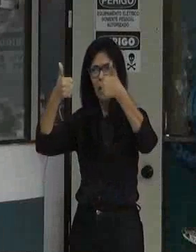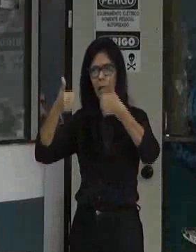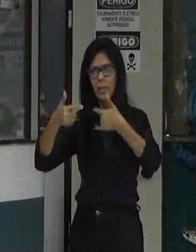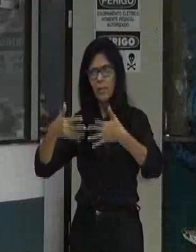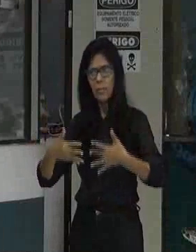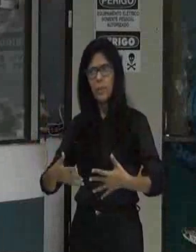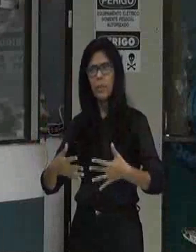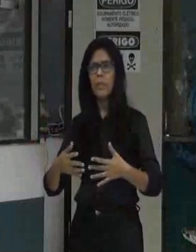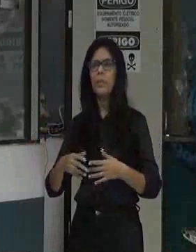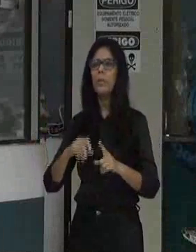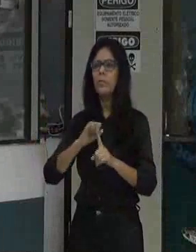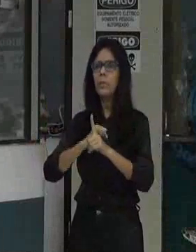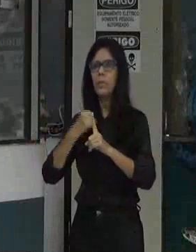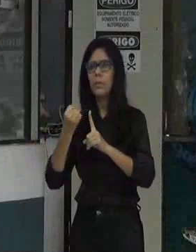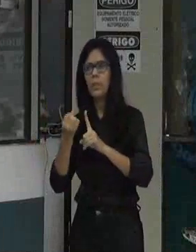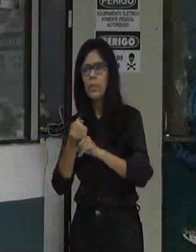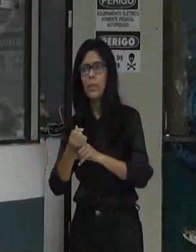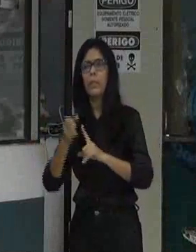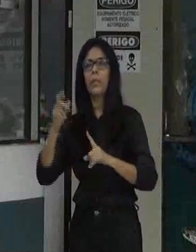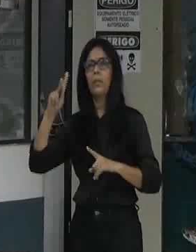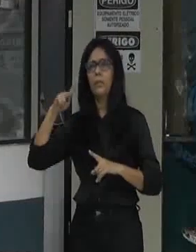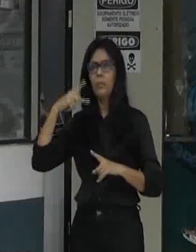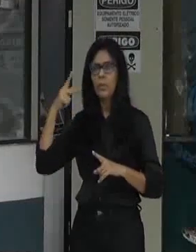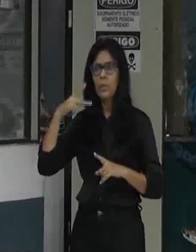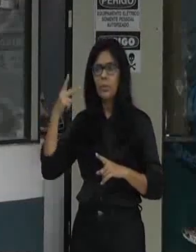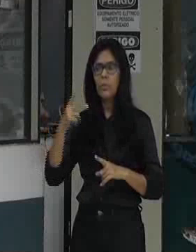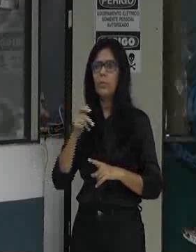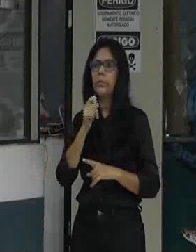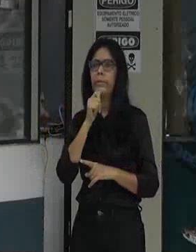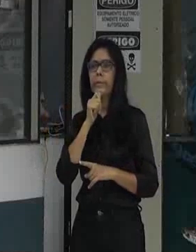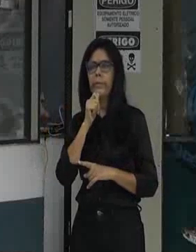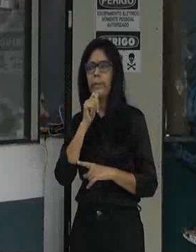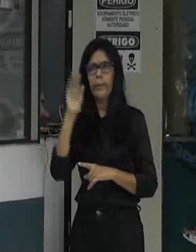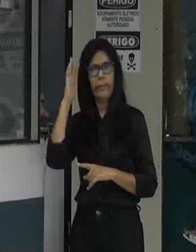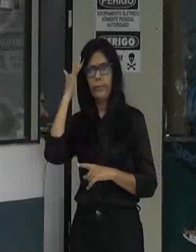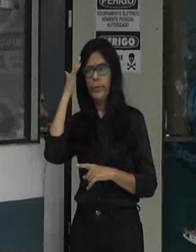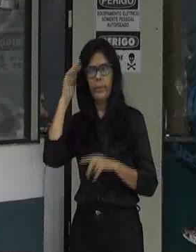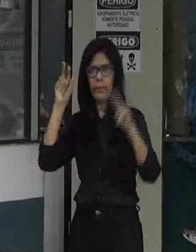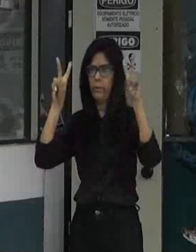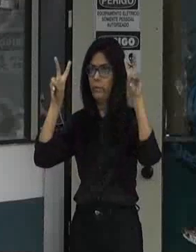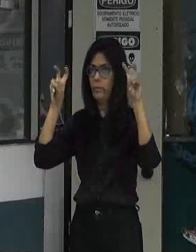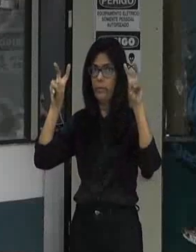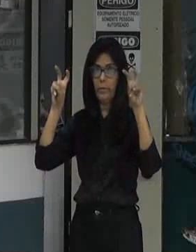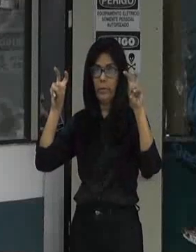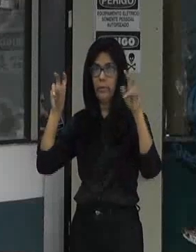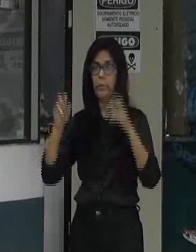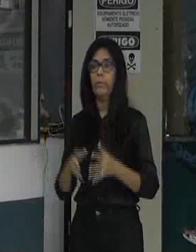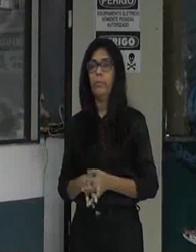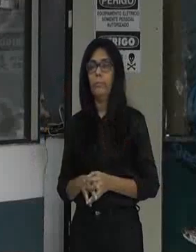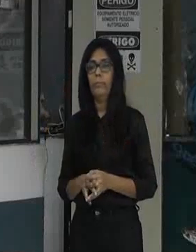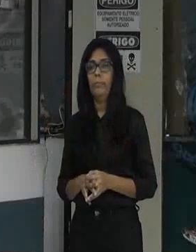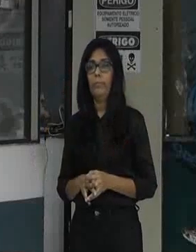que ainda não se inteiraram do assunto e para os demais presentes, a questão que